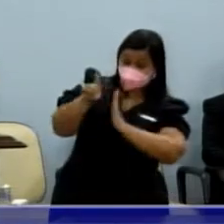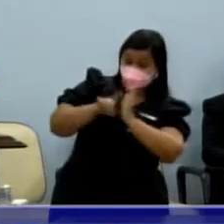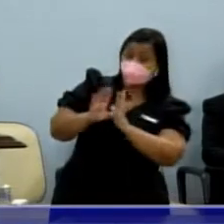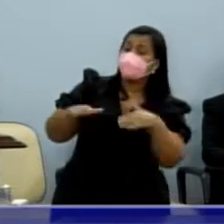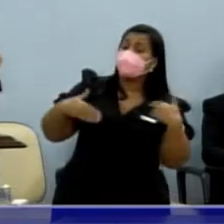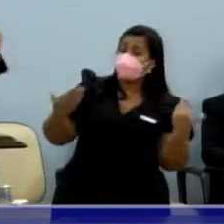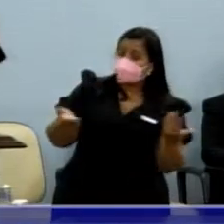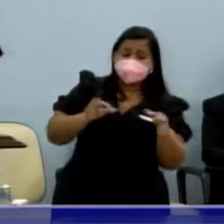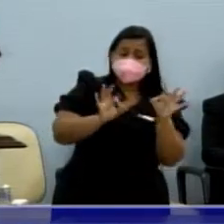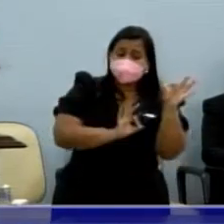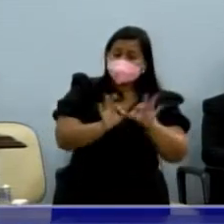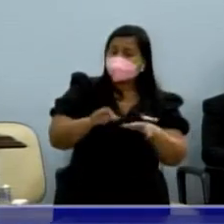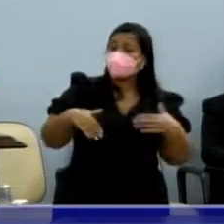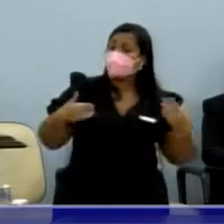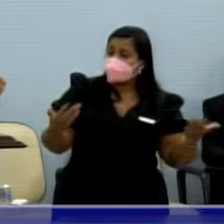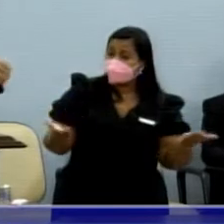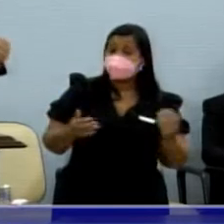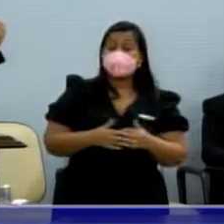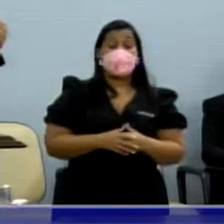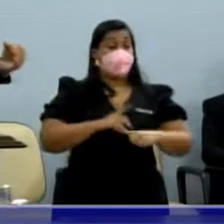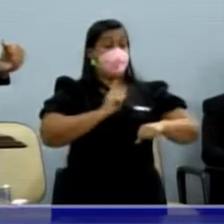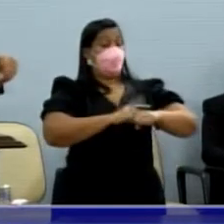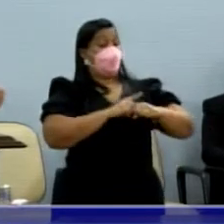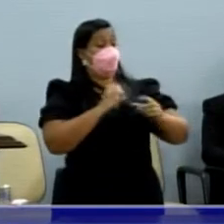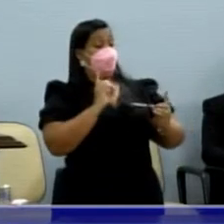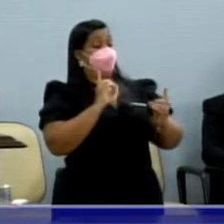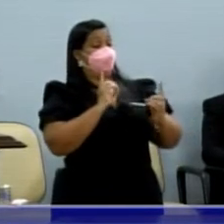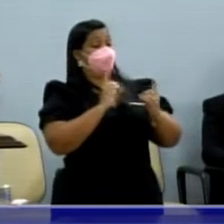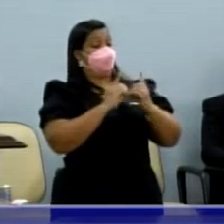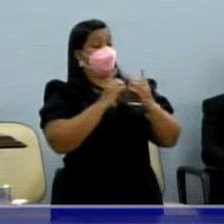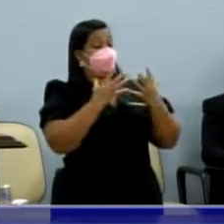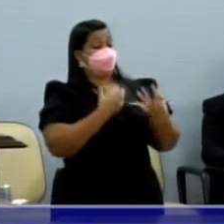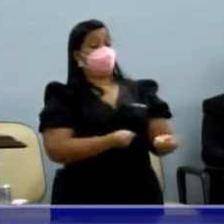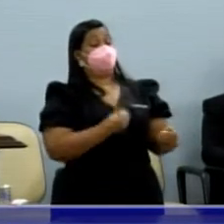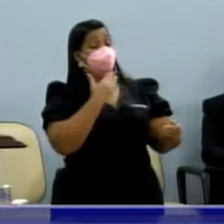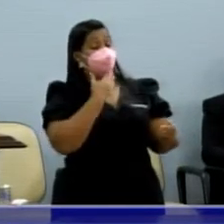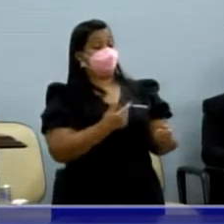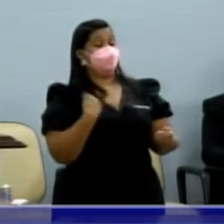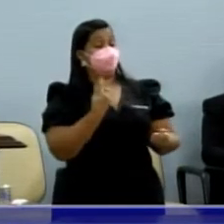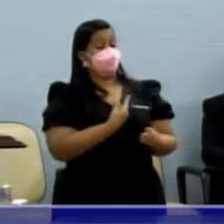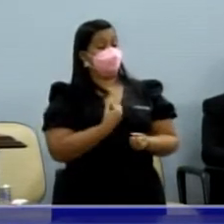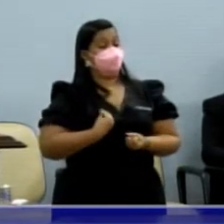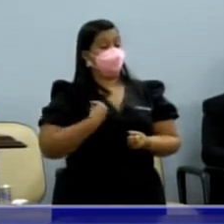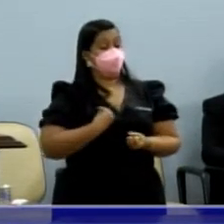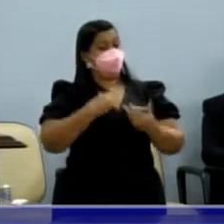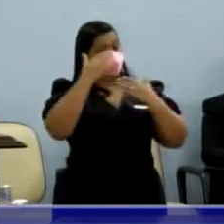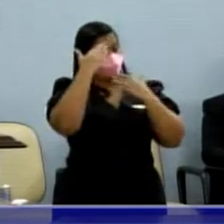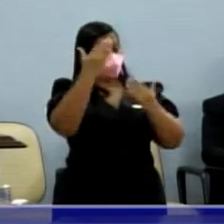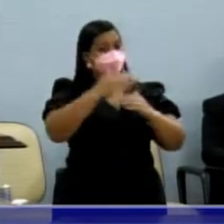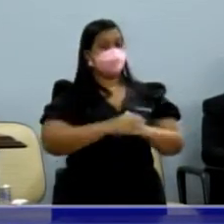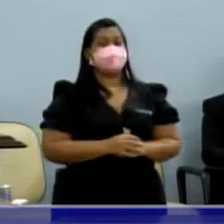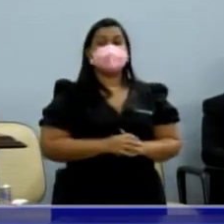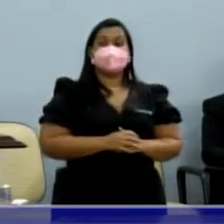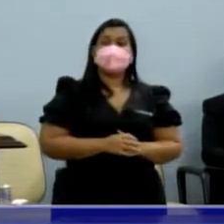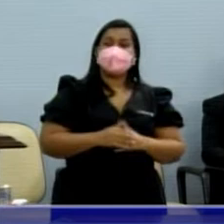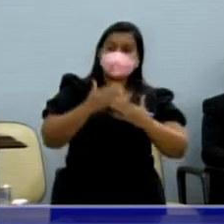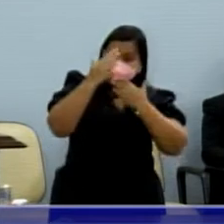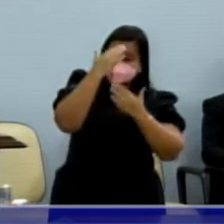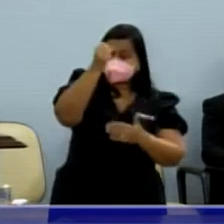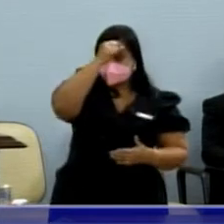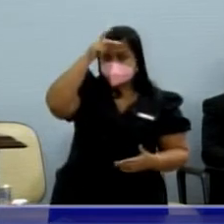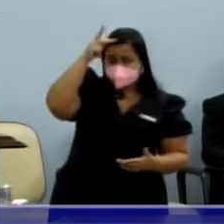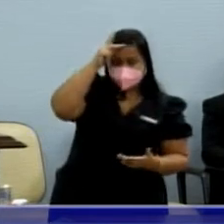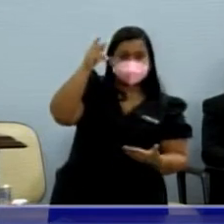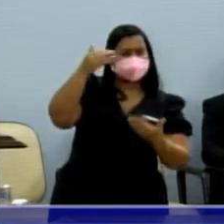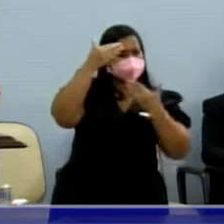gente cobra e na hora que atende o pedido, a gente está aqui para agradecer. Então, portanto, quero agradecer ao Executivo,